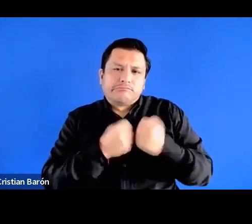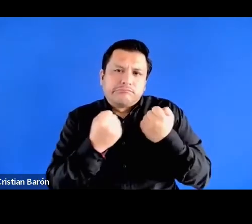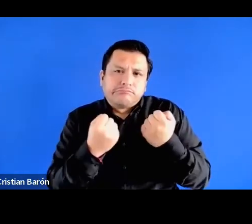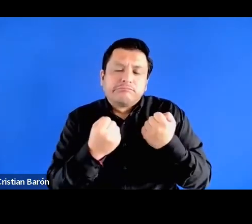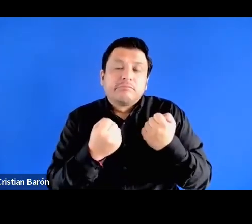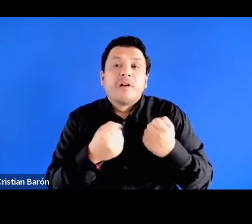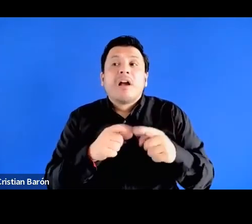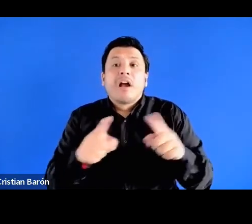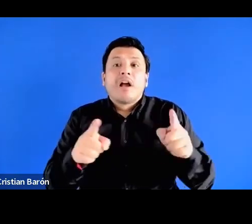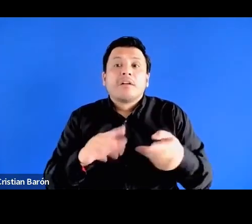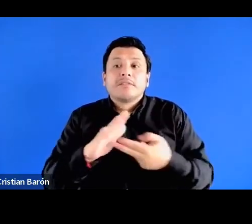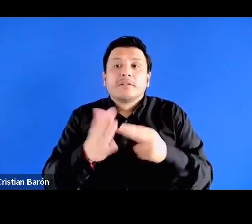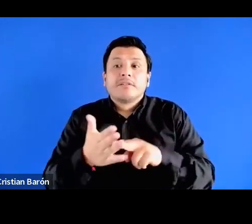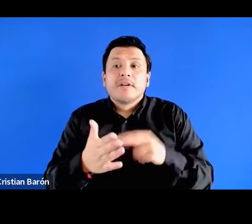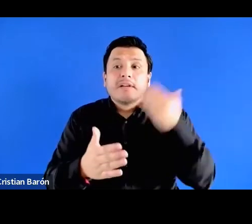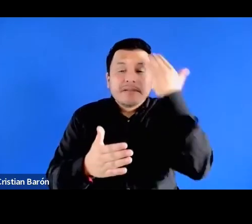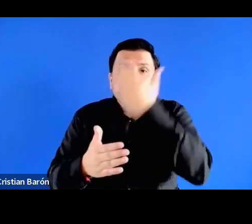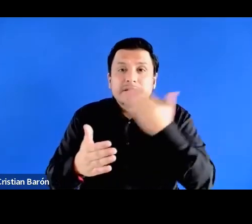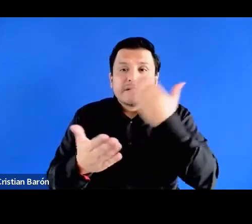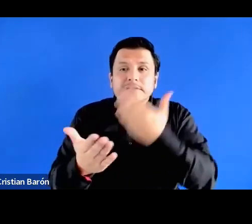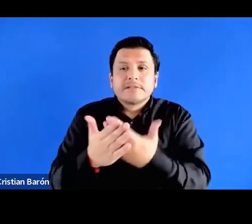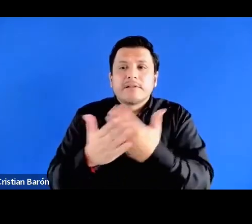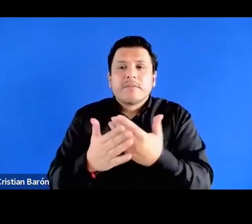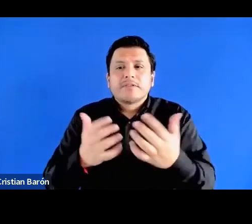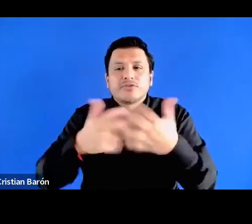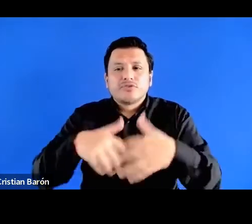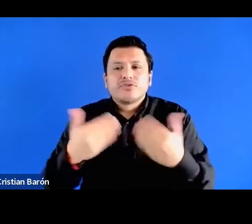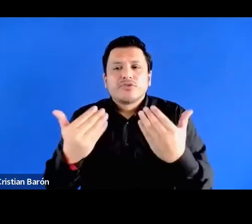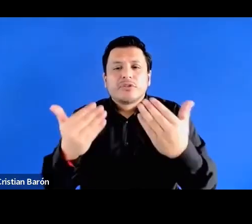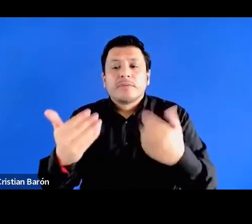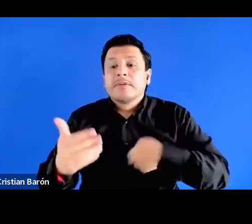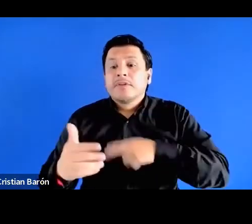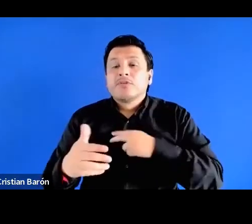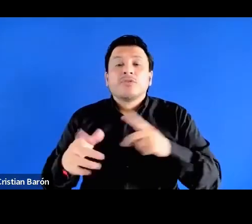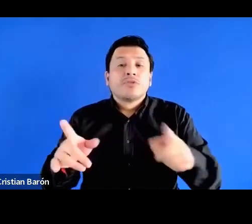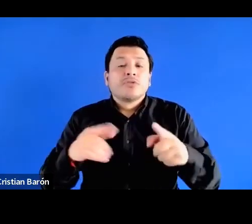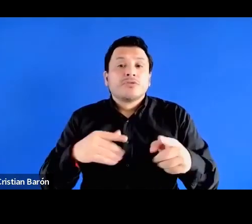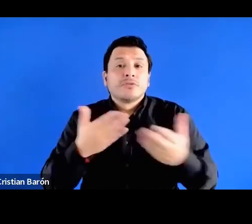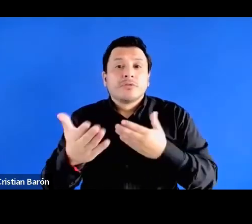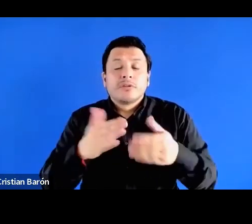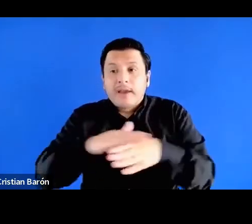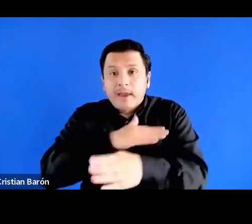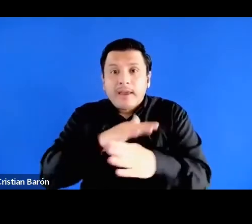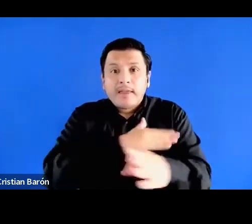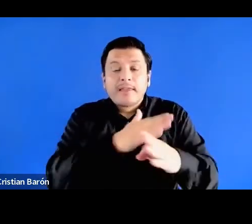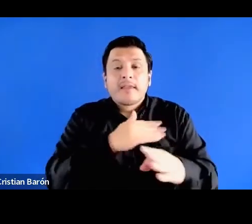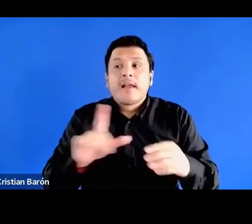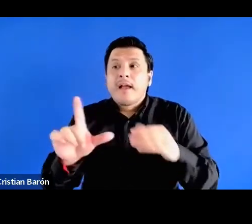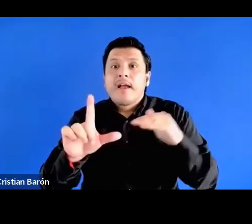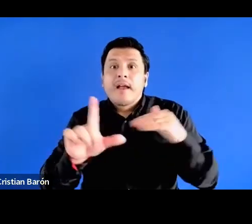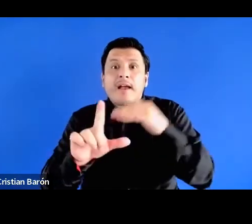sistema funciona, de que si nosotros hemos logrado entrar a la clase media, eso comprueba que el sistema es